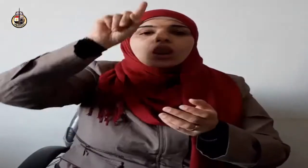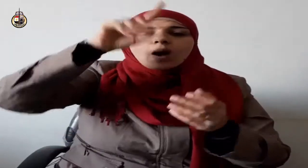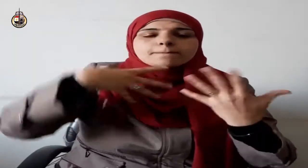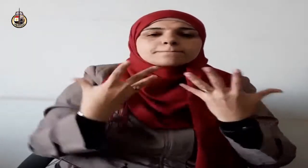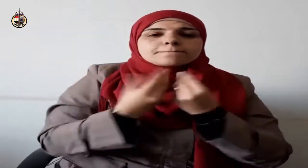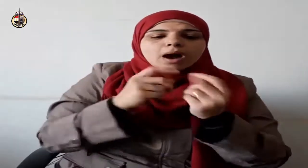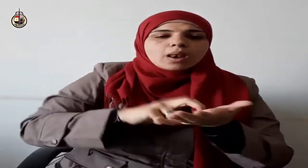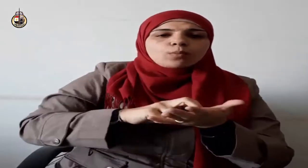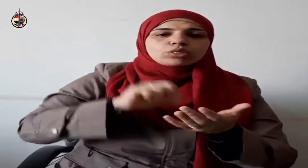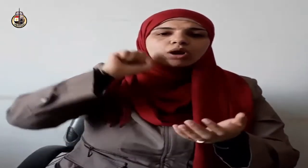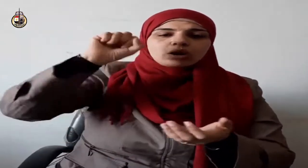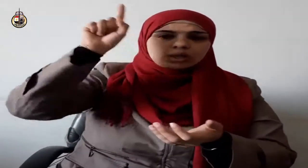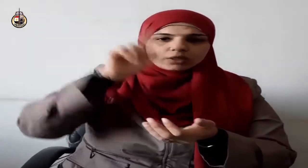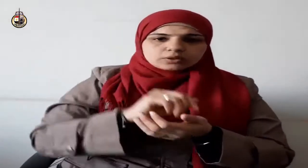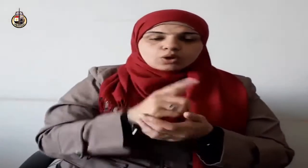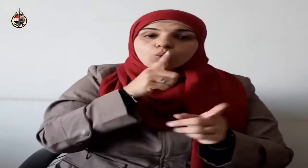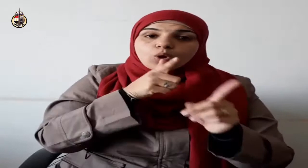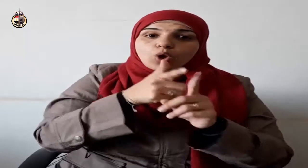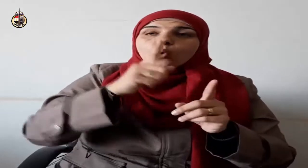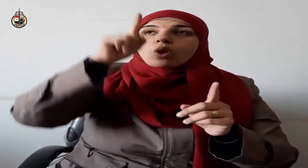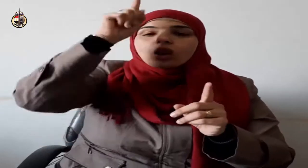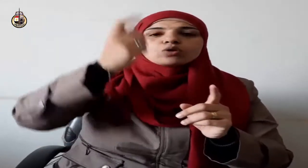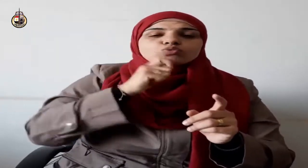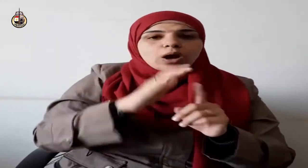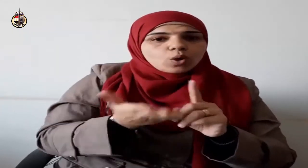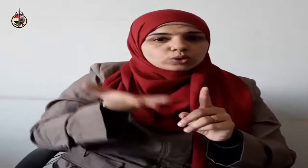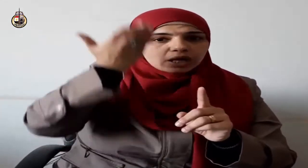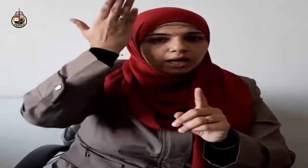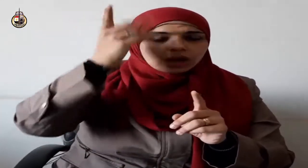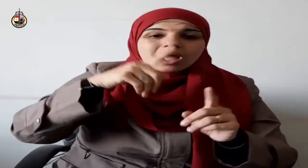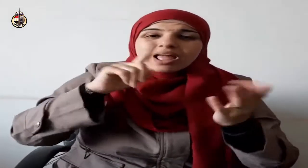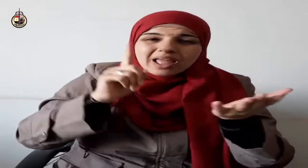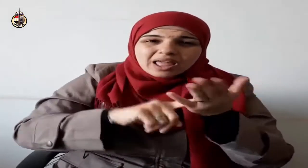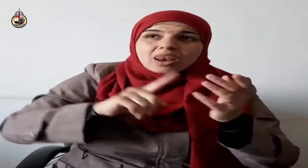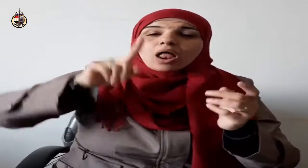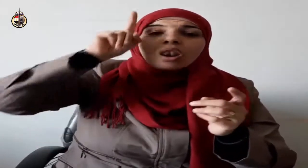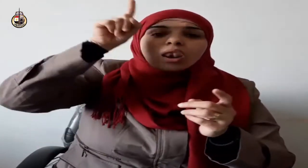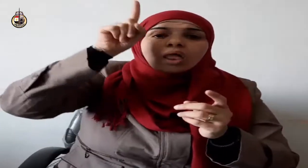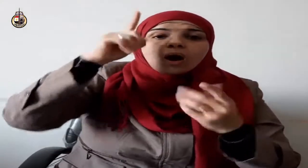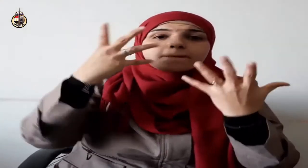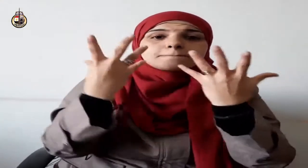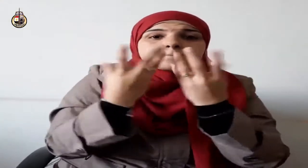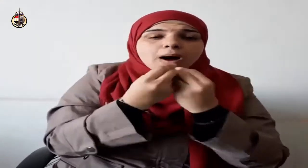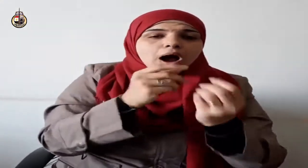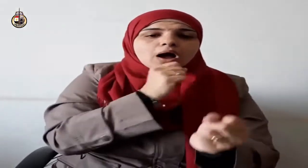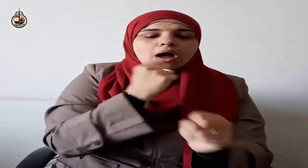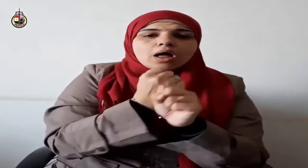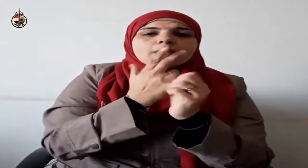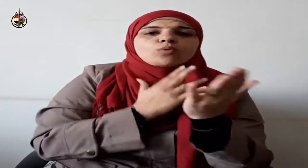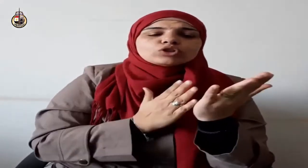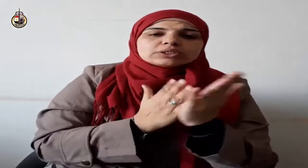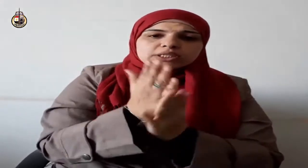قوله تعالى لهم درجات عند ربهم ومغفرة ورزق كريم